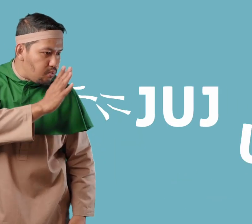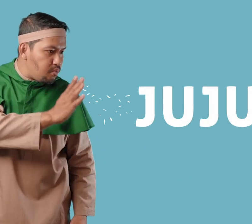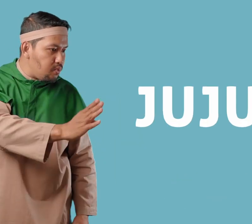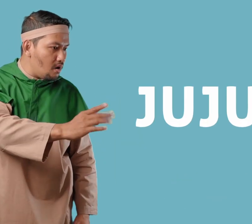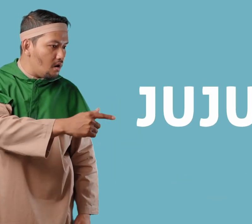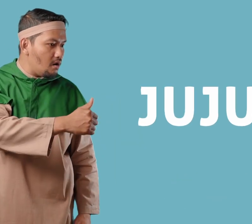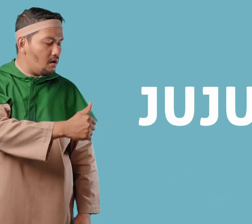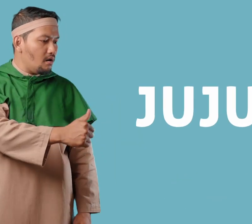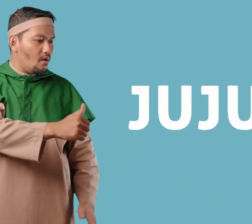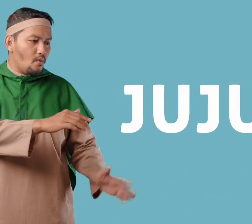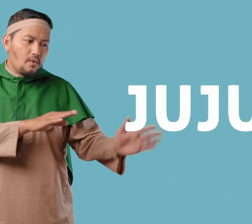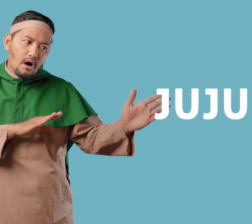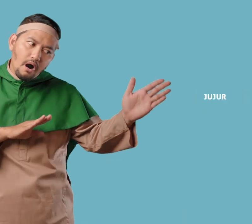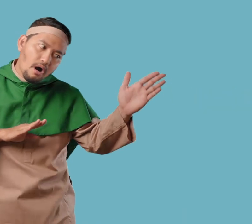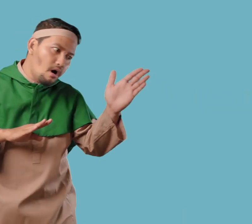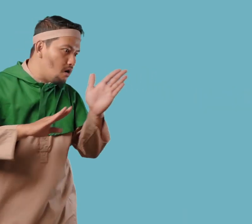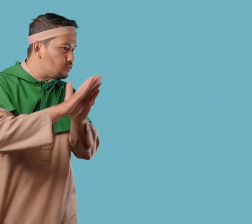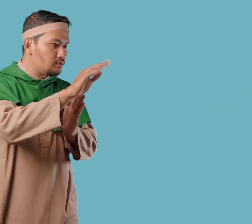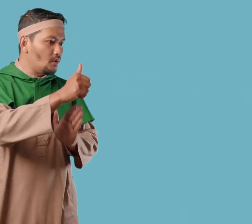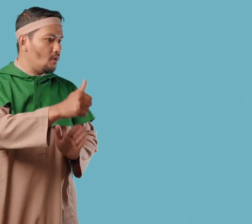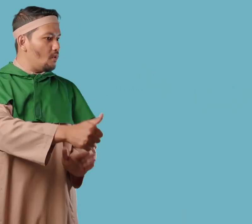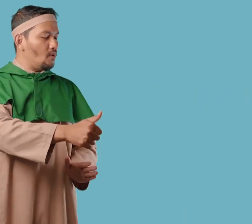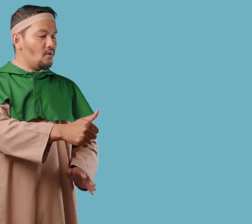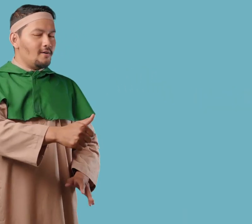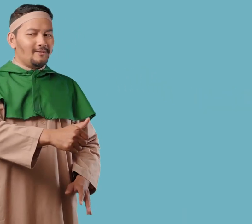yang jujur Termasuk dalam hal berdagang